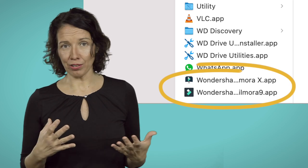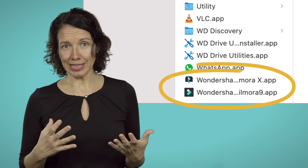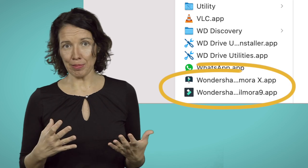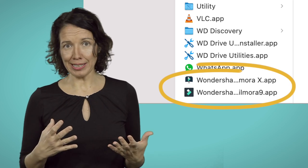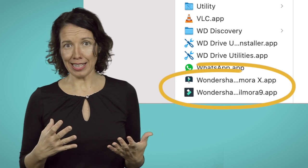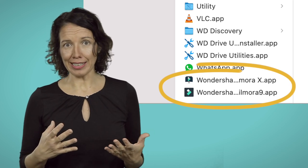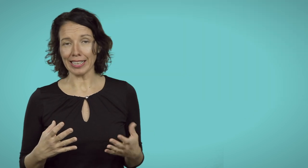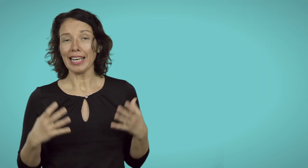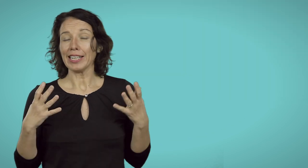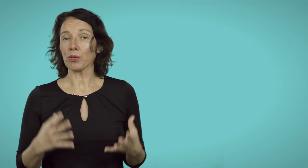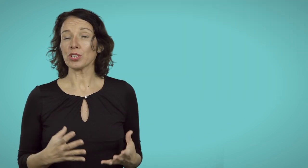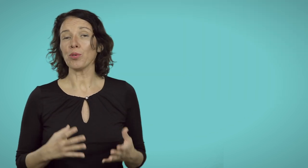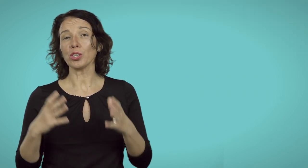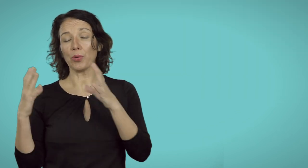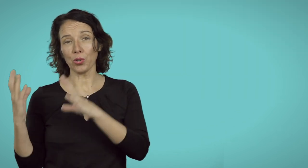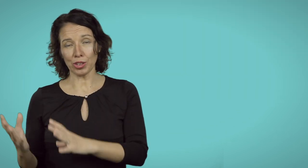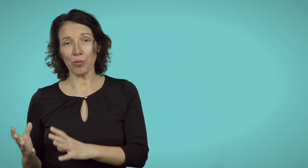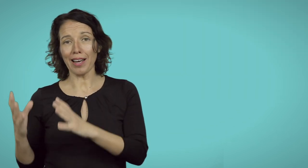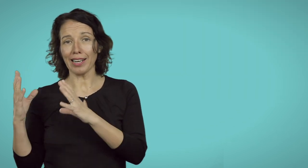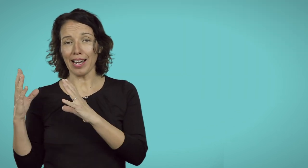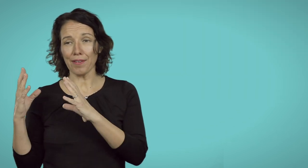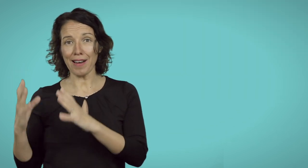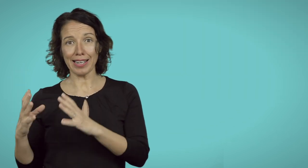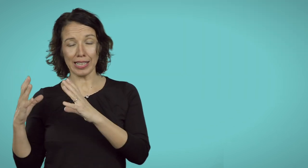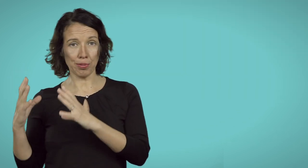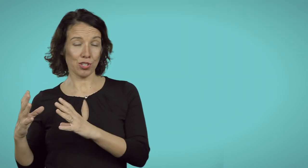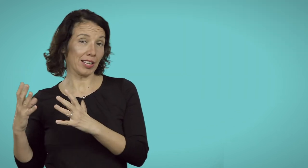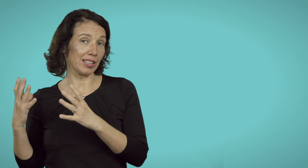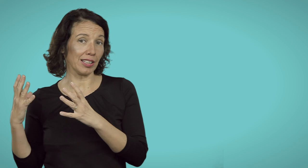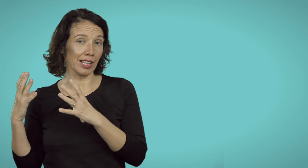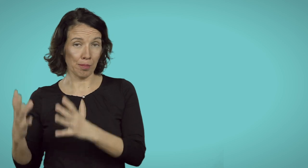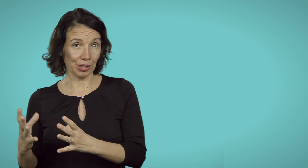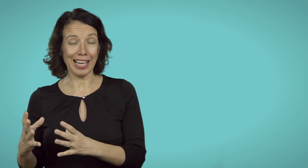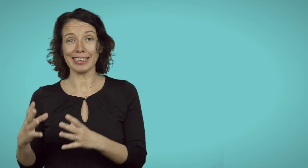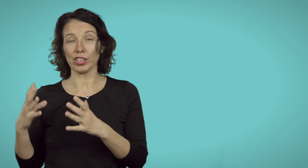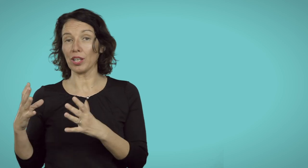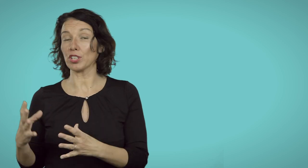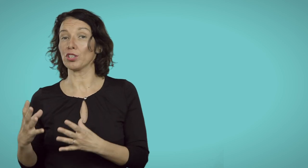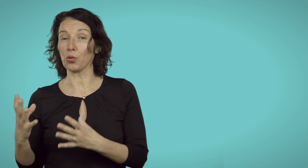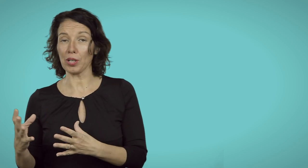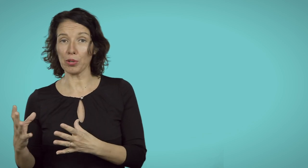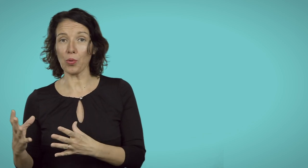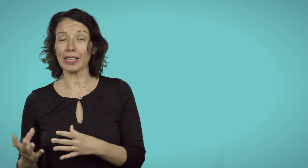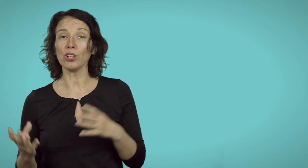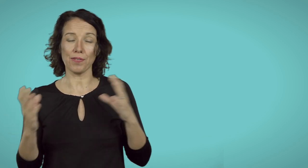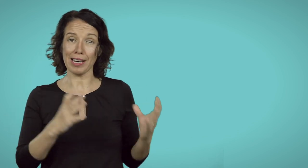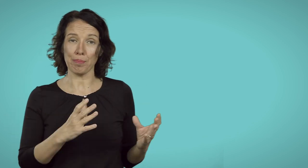destabilizzante. In questo modo puoi continuare a fare i progetti importanti con la versione a cui eri abituato e fare il